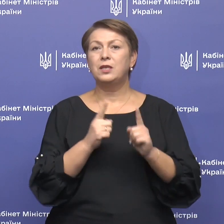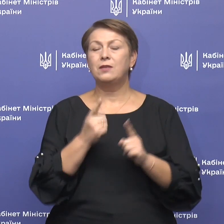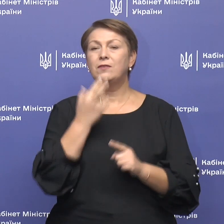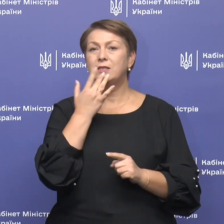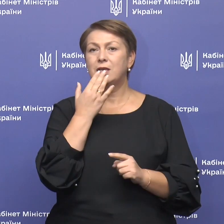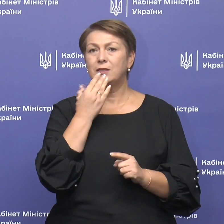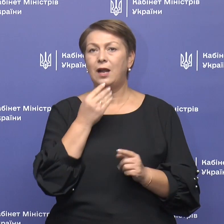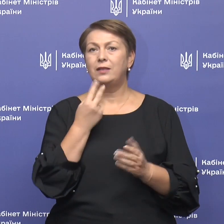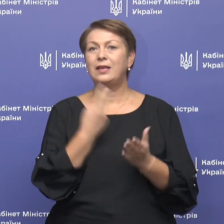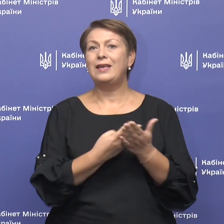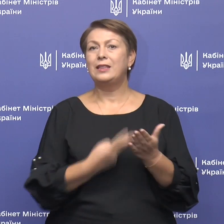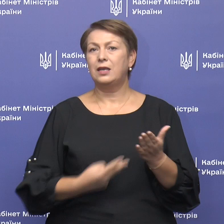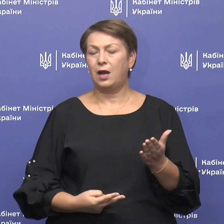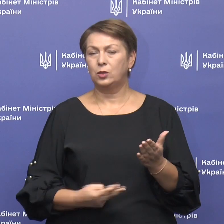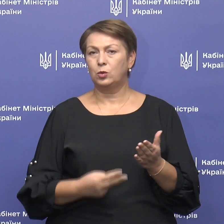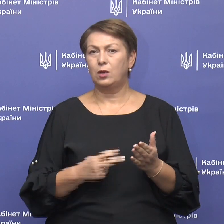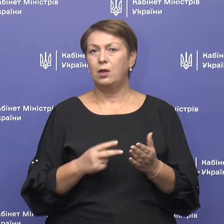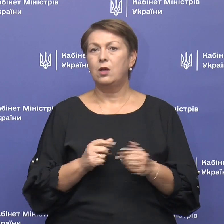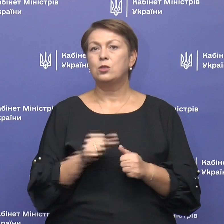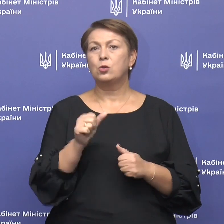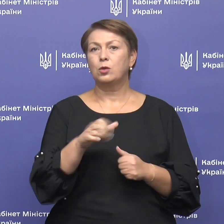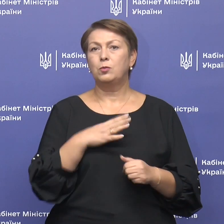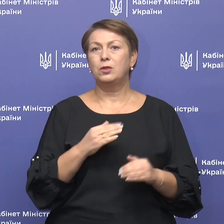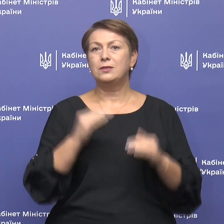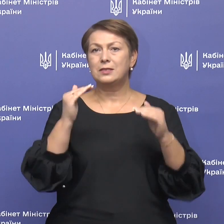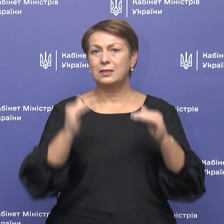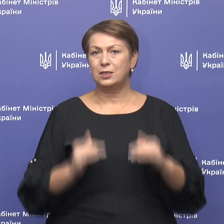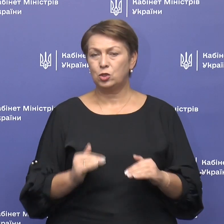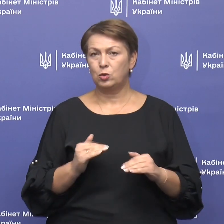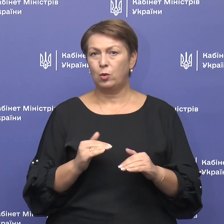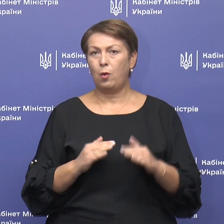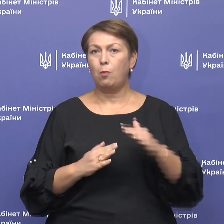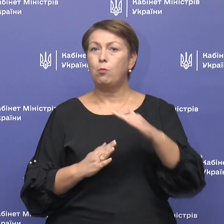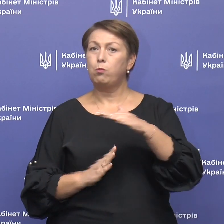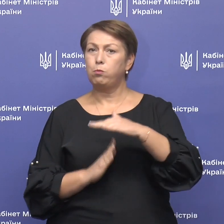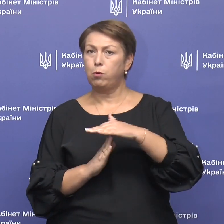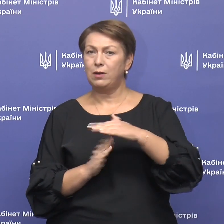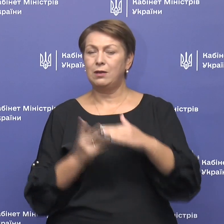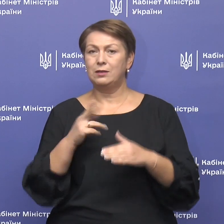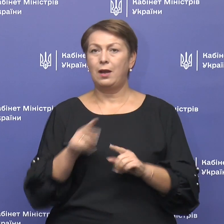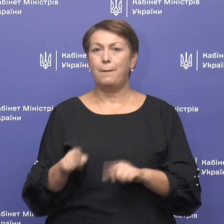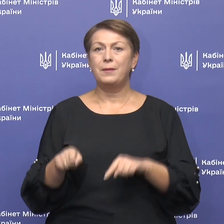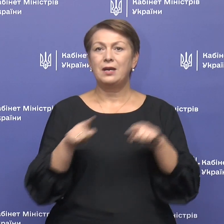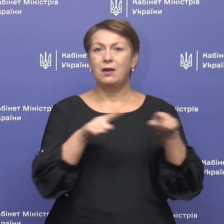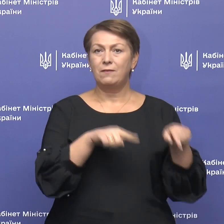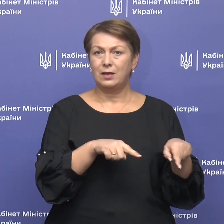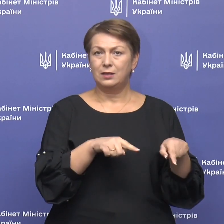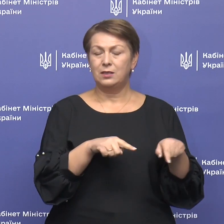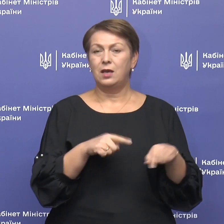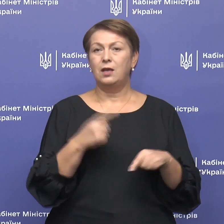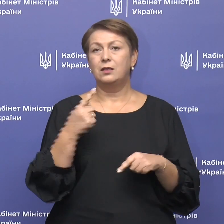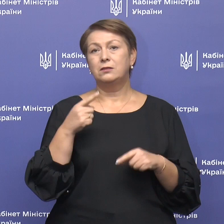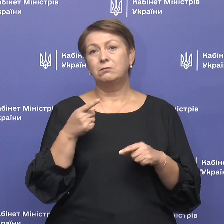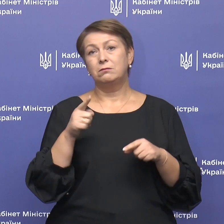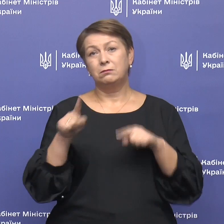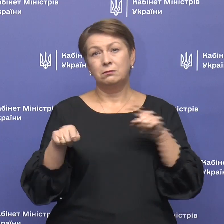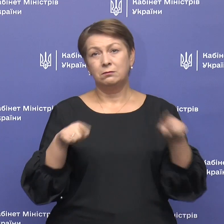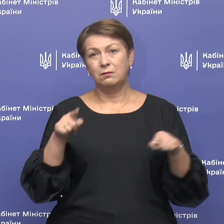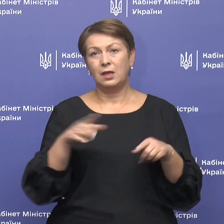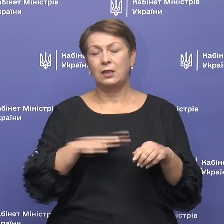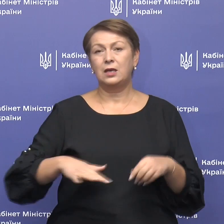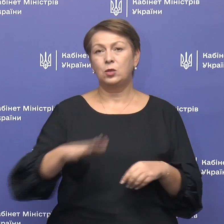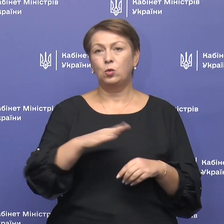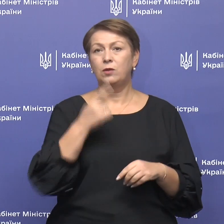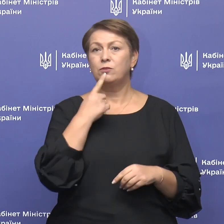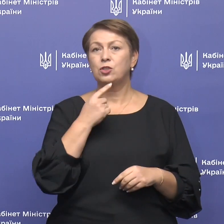Зокрема, було знижено пориг для переведення тієї чи іншої адміністративної території в червоний